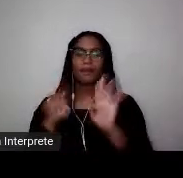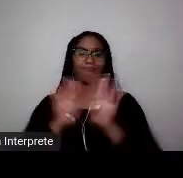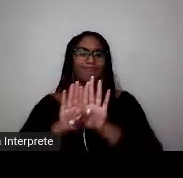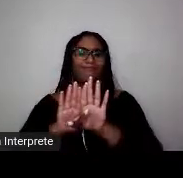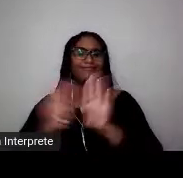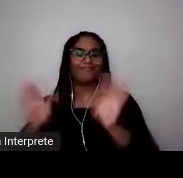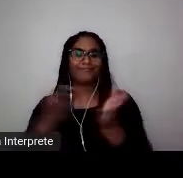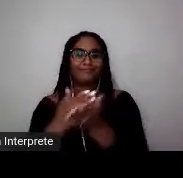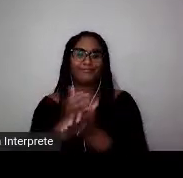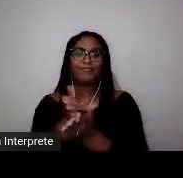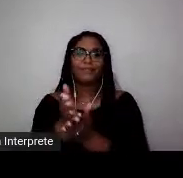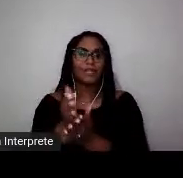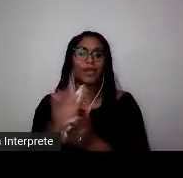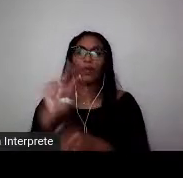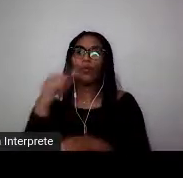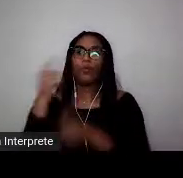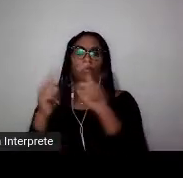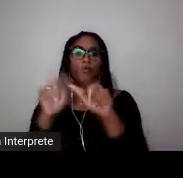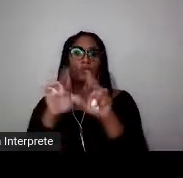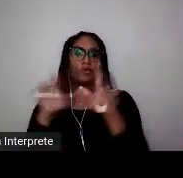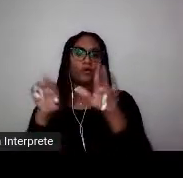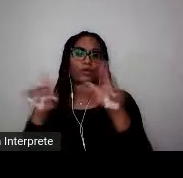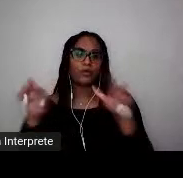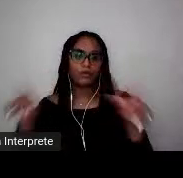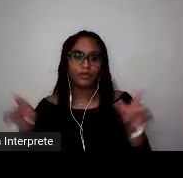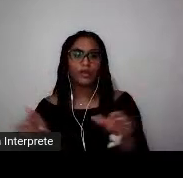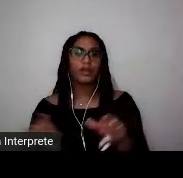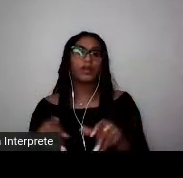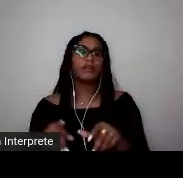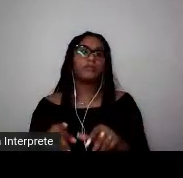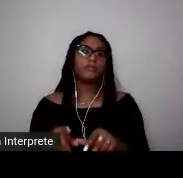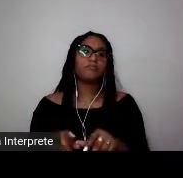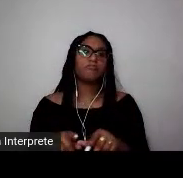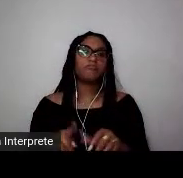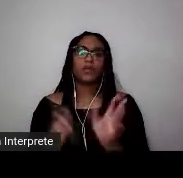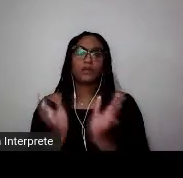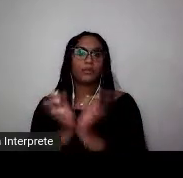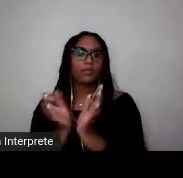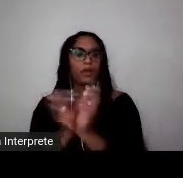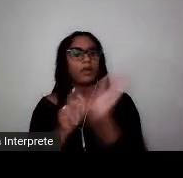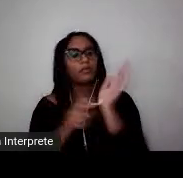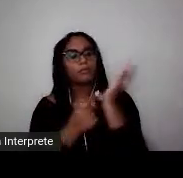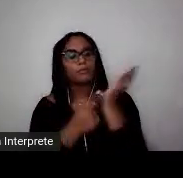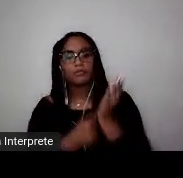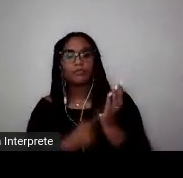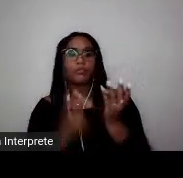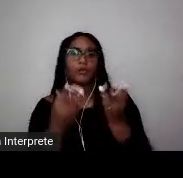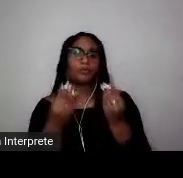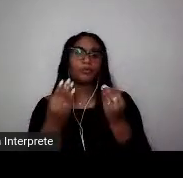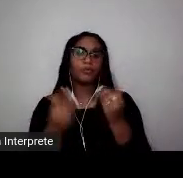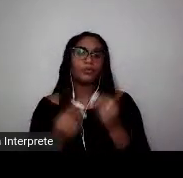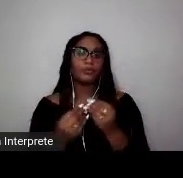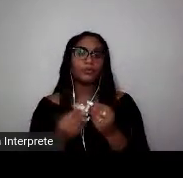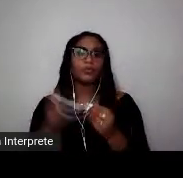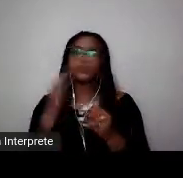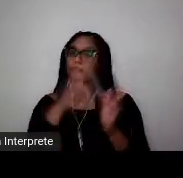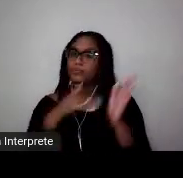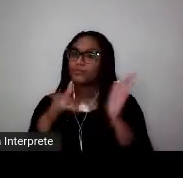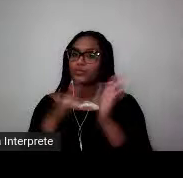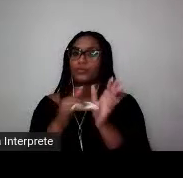dúvidas, muito mais tortuosos e solitários. Agradeço, então, companheiras, o partilhar do saber